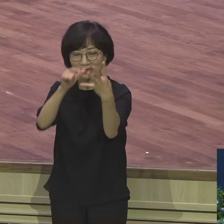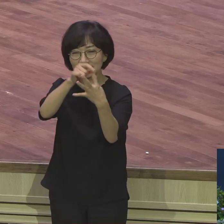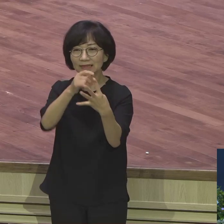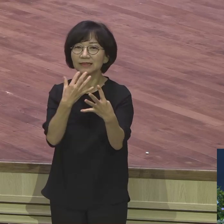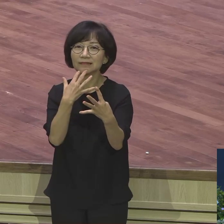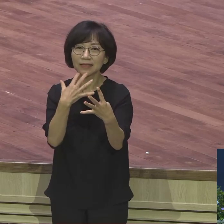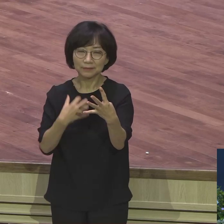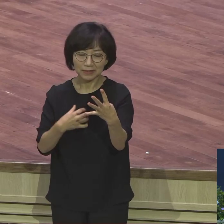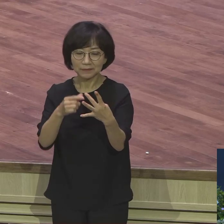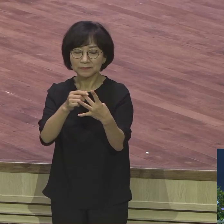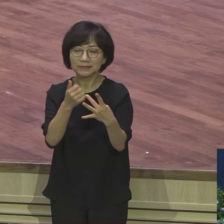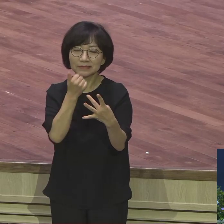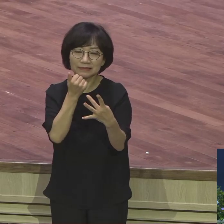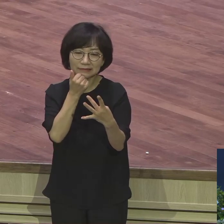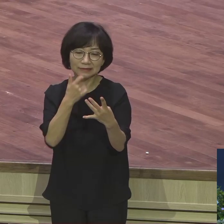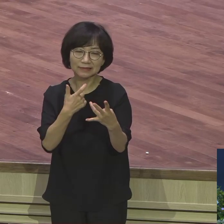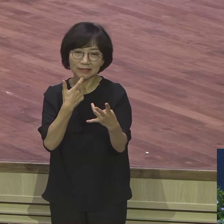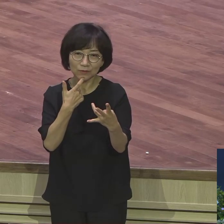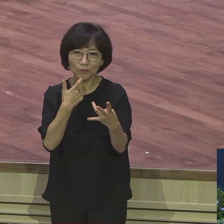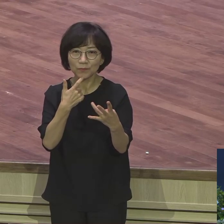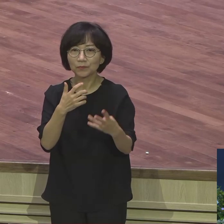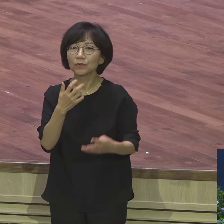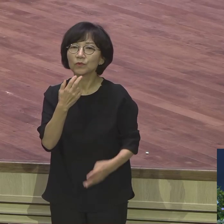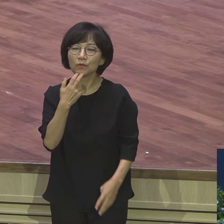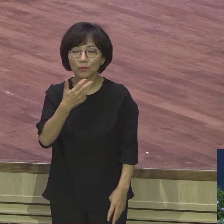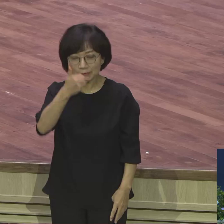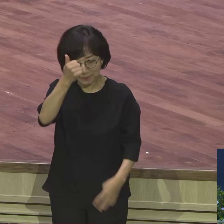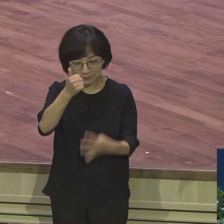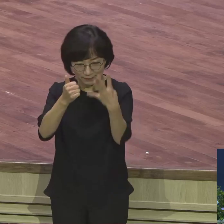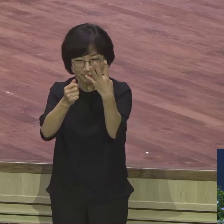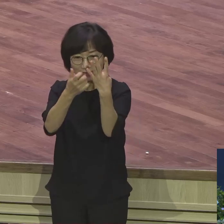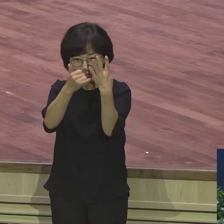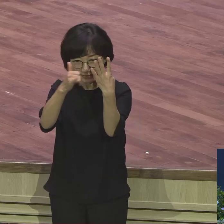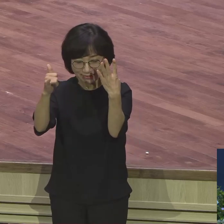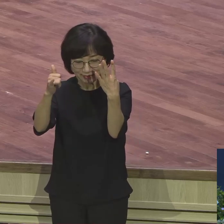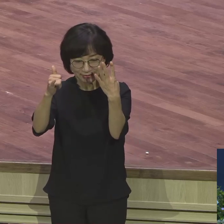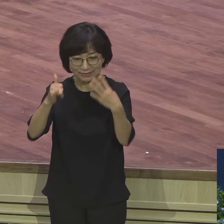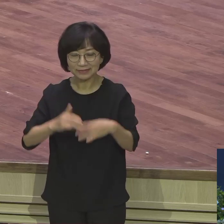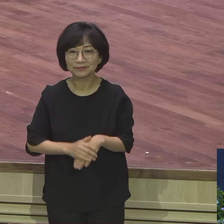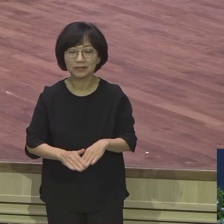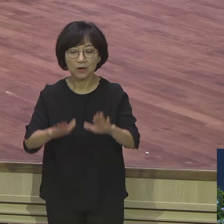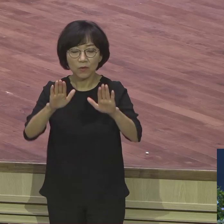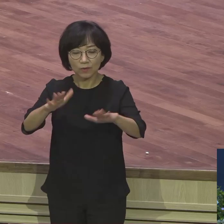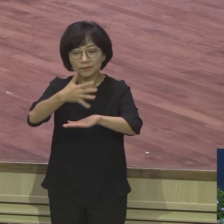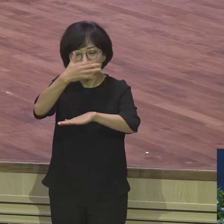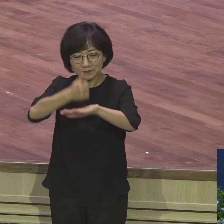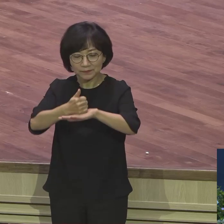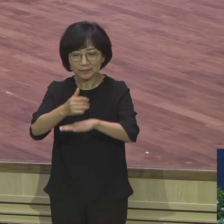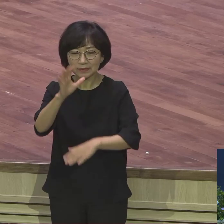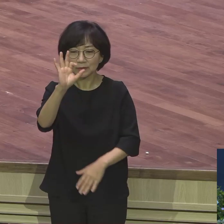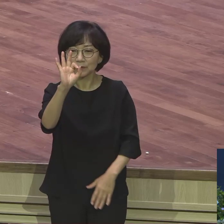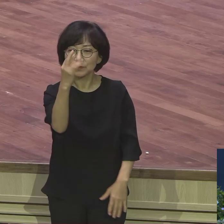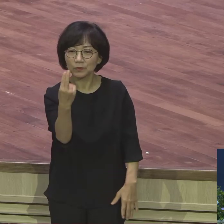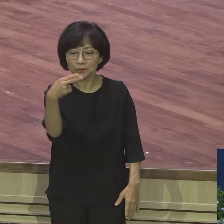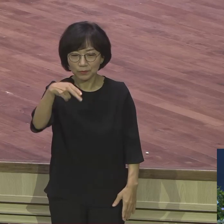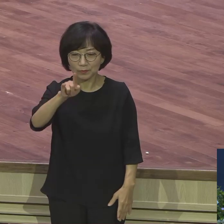요셉 이 네 사람에 대해서 이야기하는데 오늘 이제 마지막 요셉에 대해서 살펴봅니다.